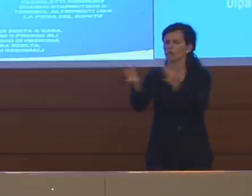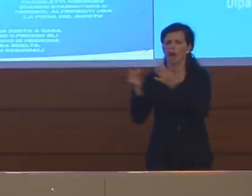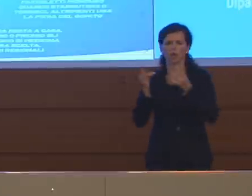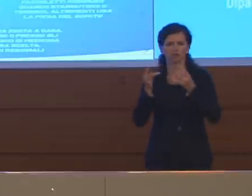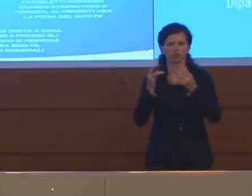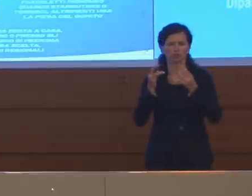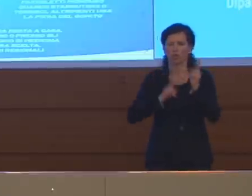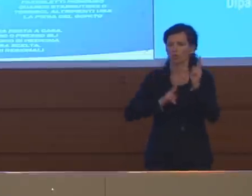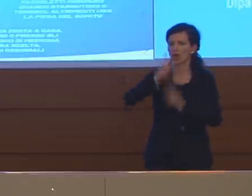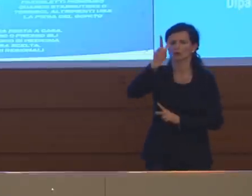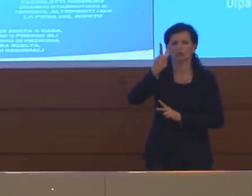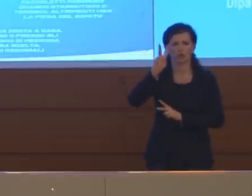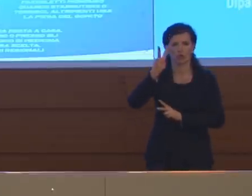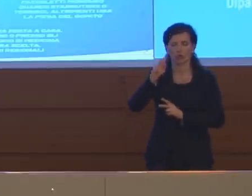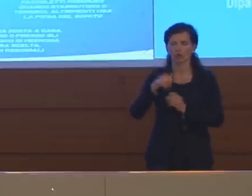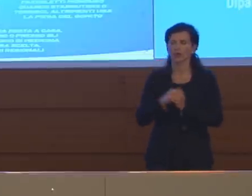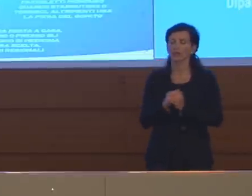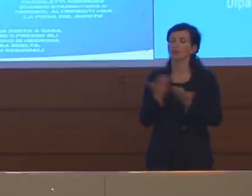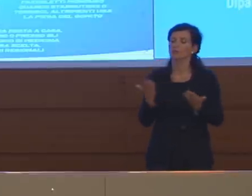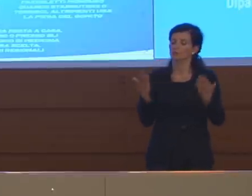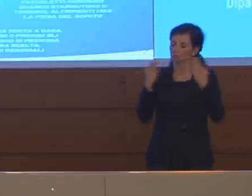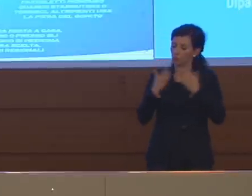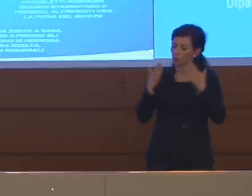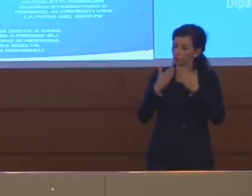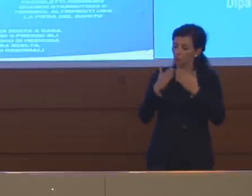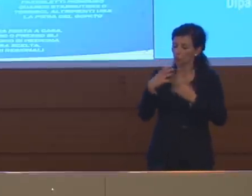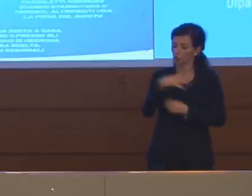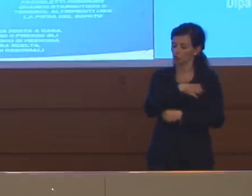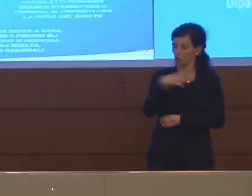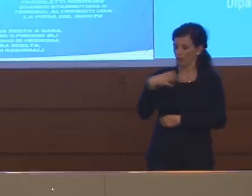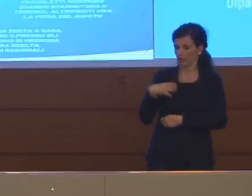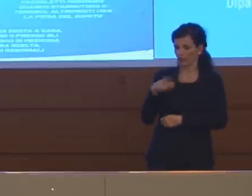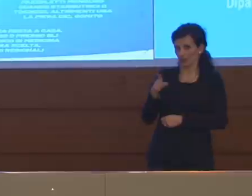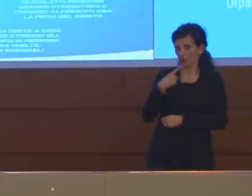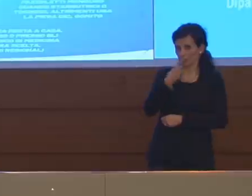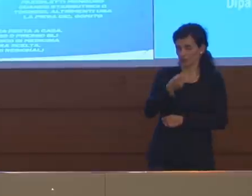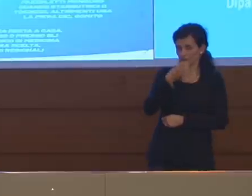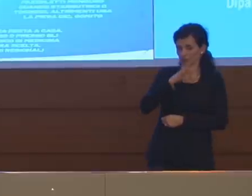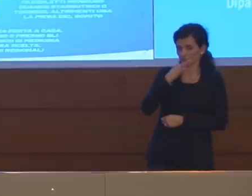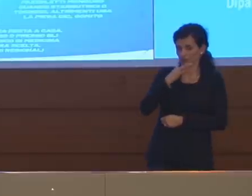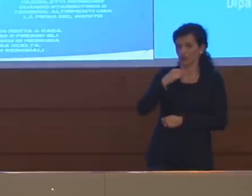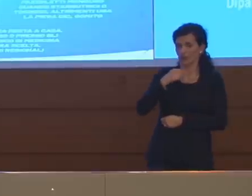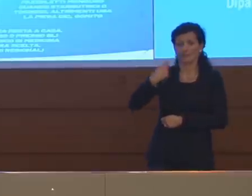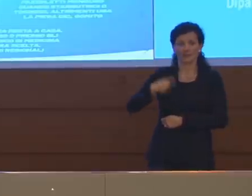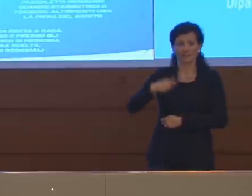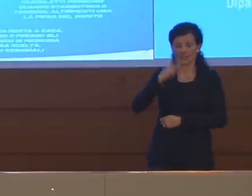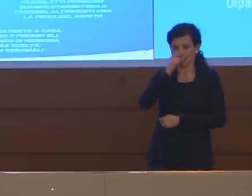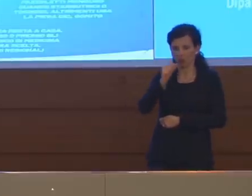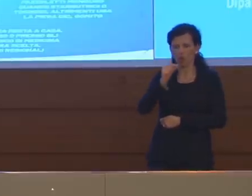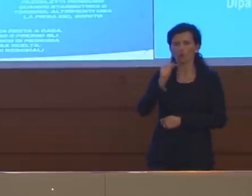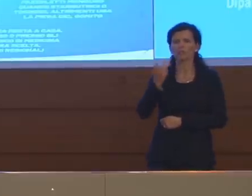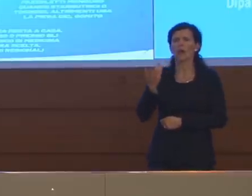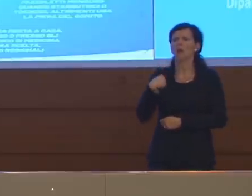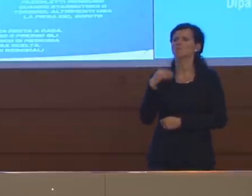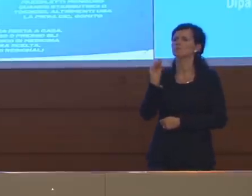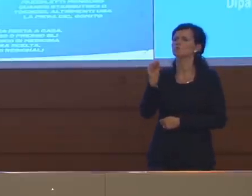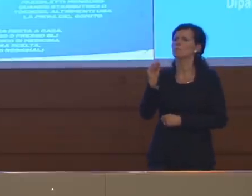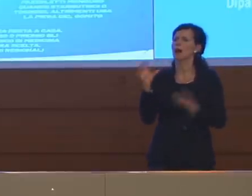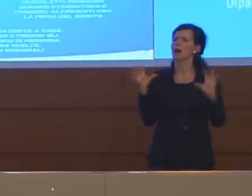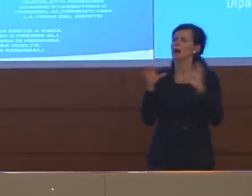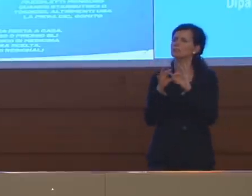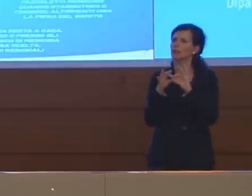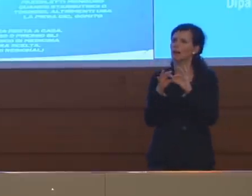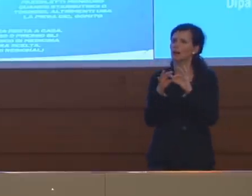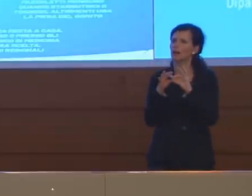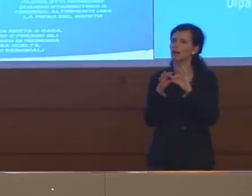tutta la nazione. In base a studi scientifici, il Presidente ha citato degli studi scientifici, volevo sapere qual è il punto